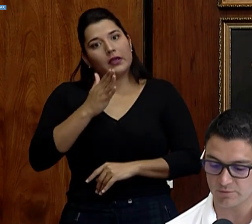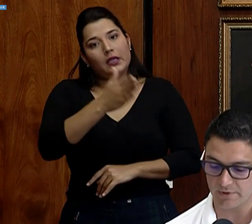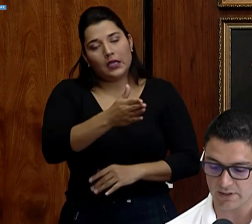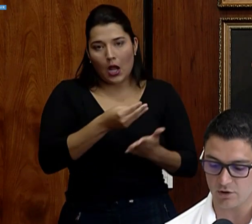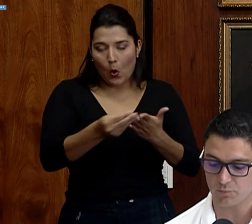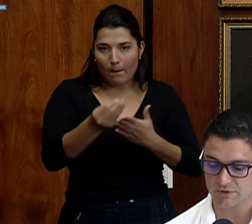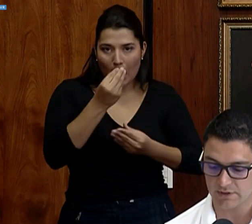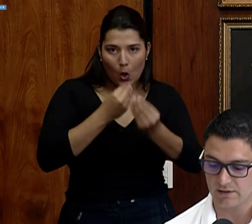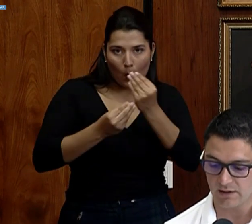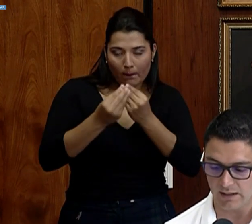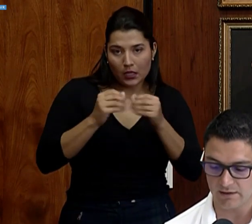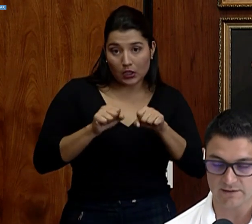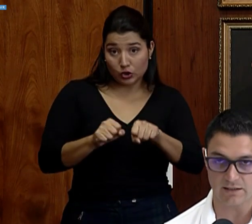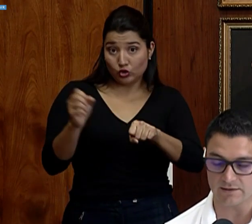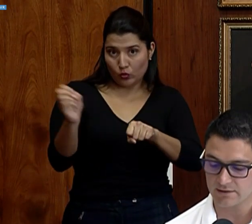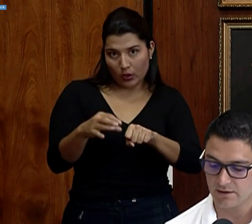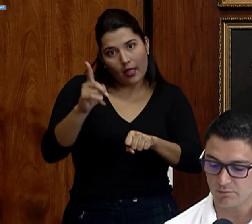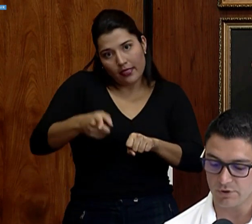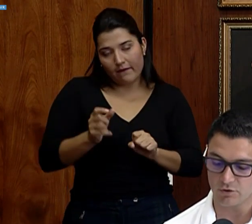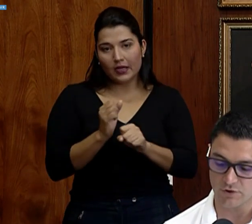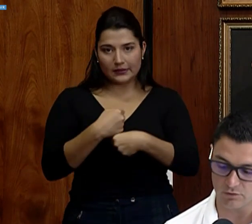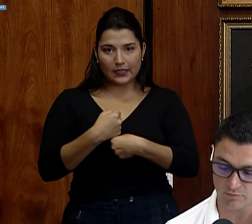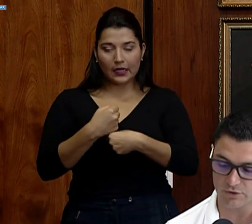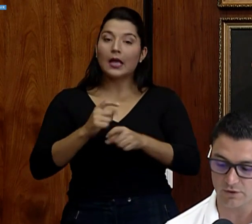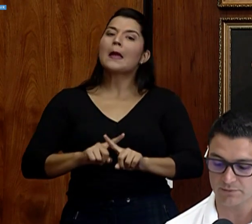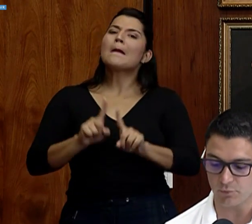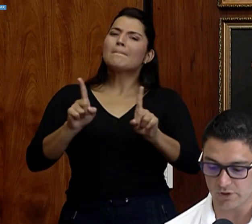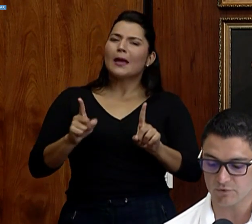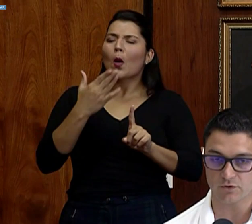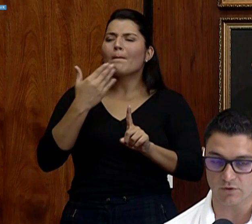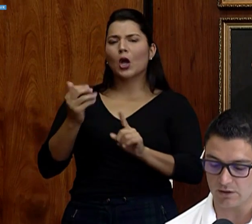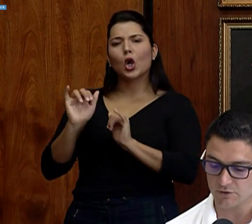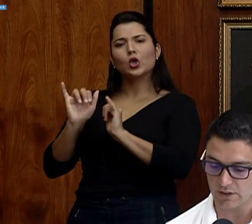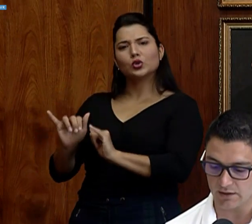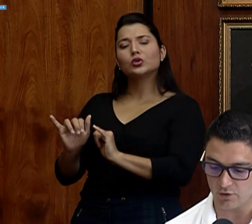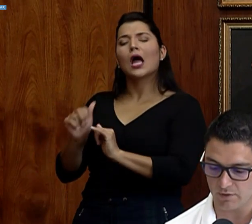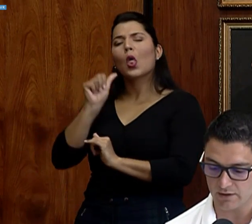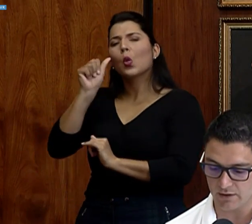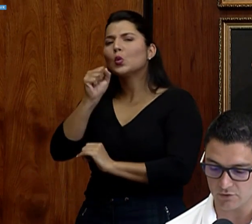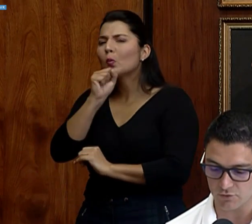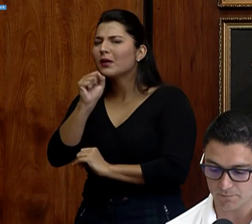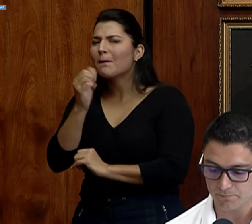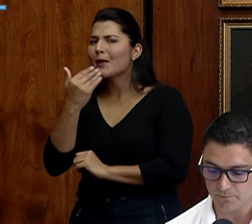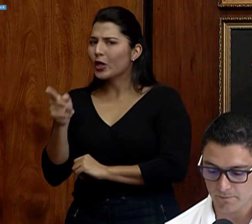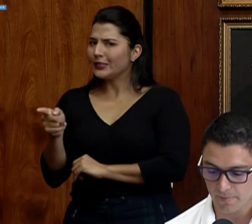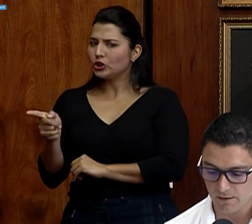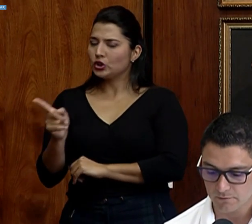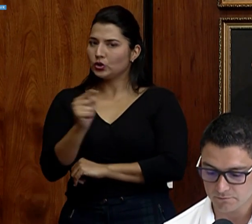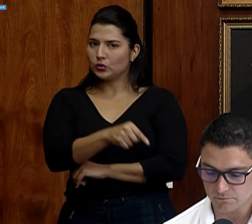compras al supermercado, pues hay que hacerlas, pero los adultos mayores podemos ayudarlos a que no vayan ellos.